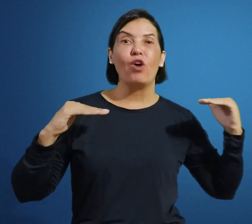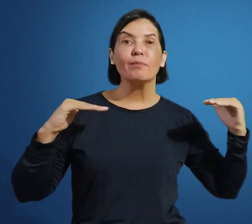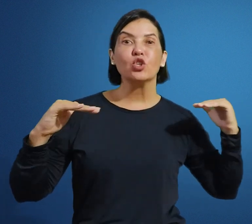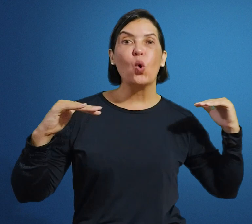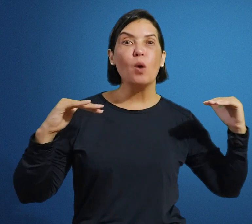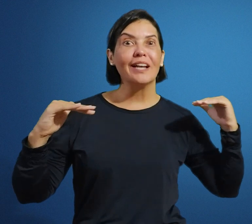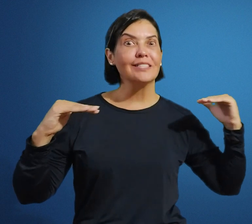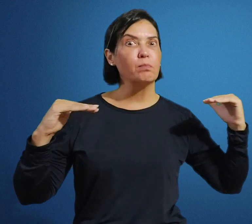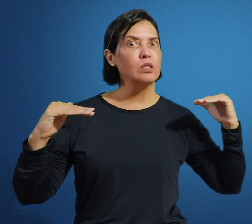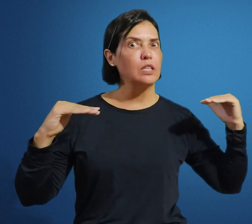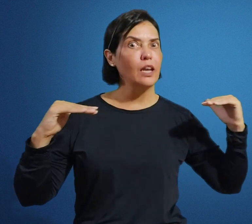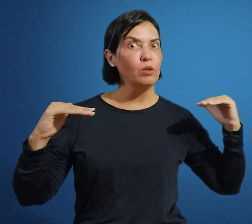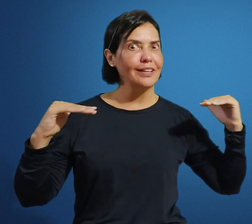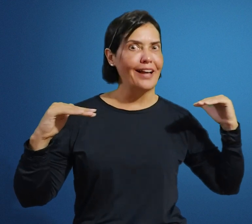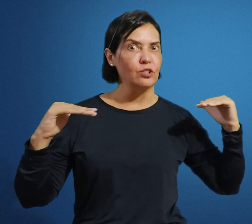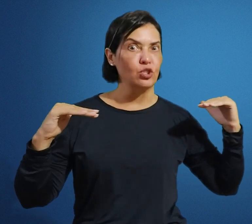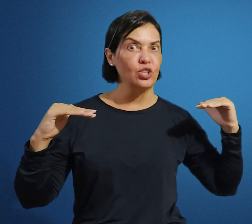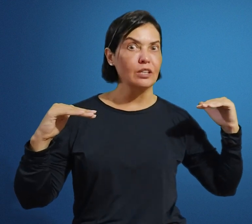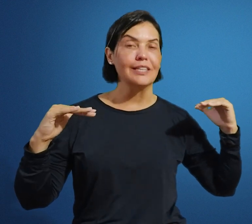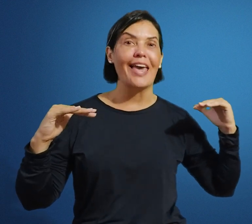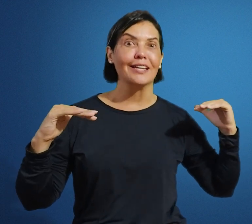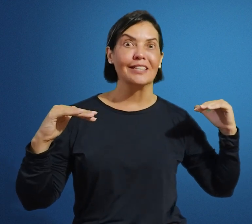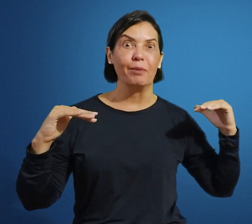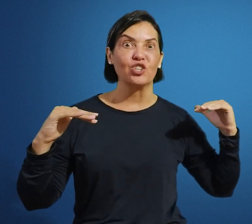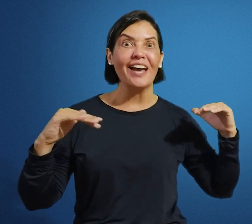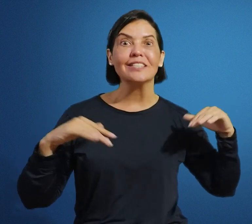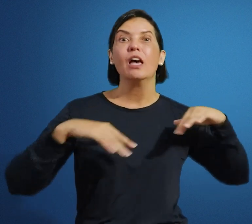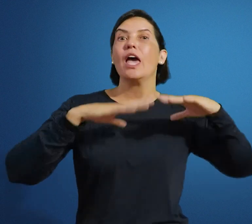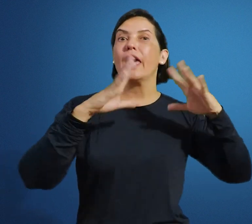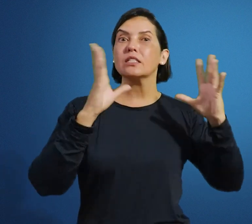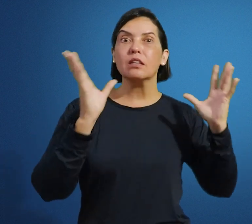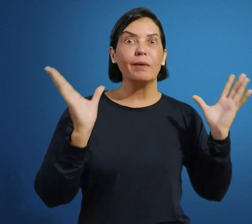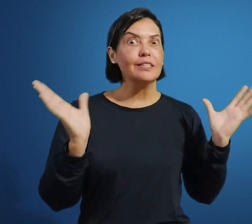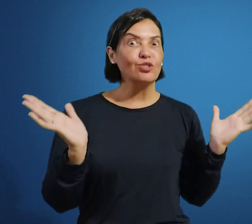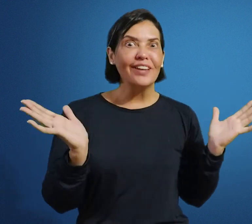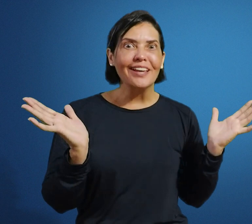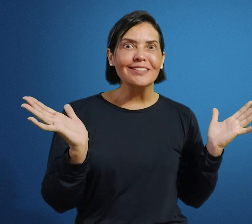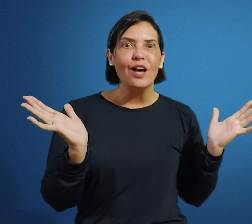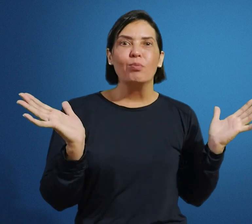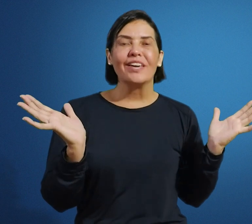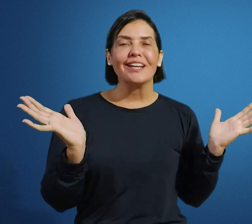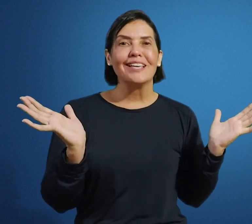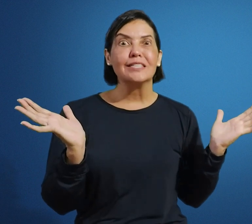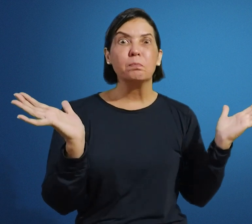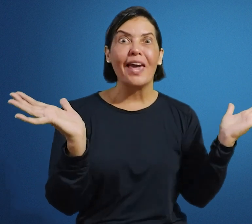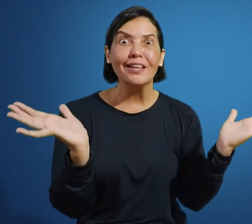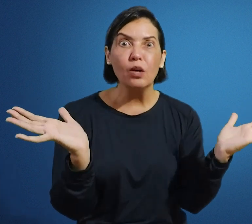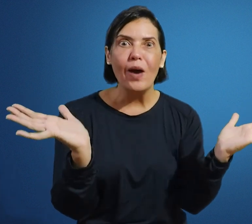formas de combinação por serem modalidades distintas e regras gramaticais, elas também são diferentes, porque elas respeitam